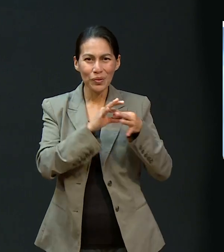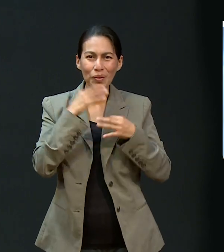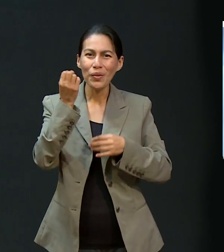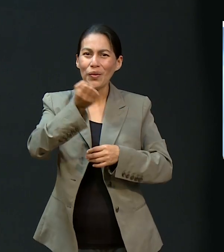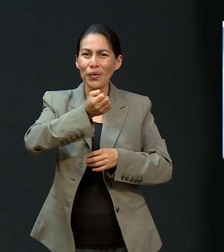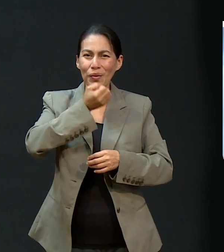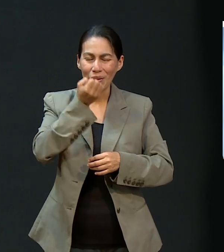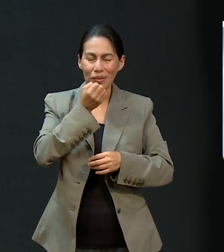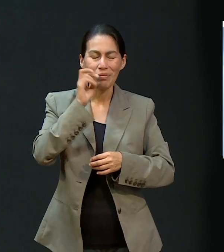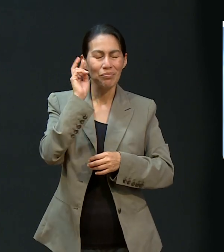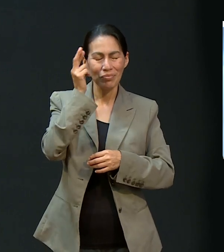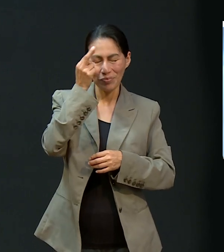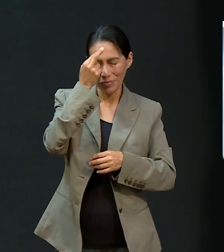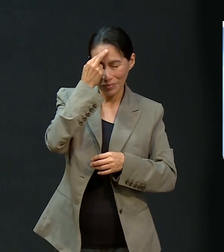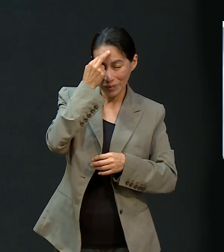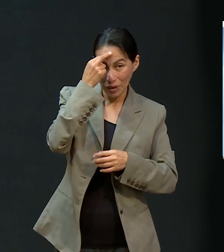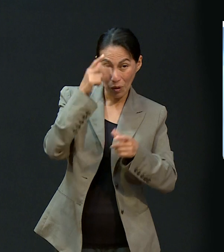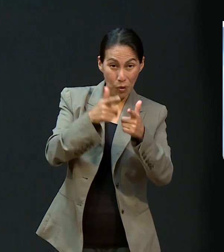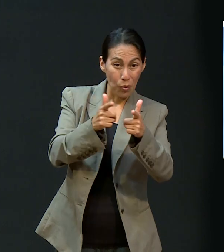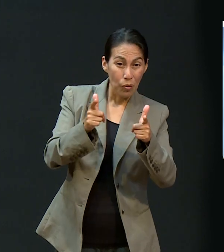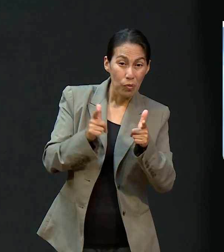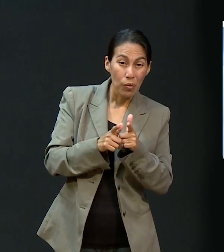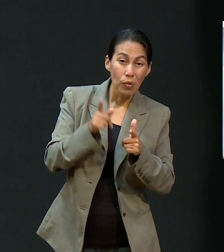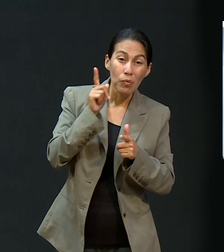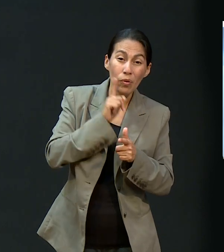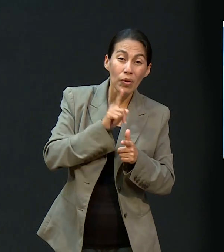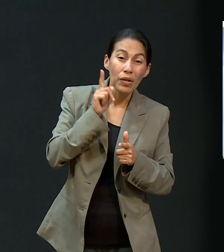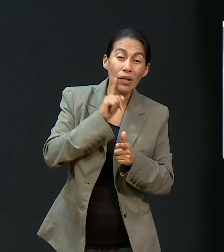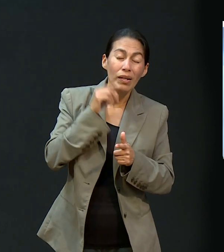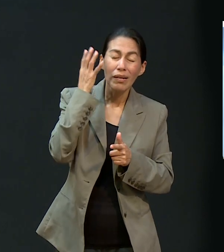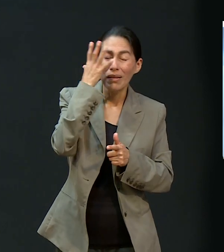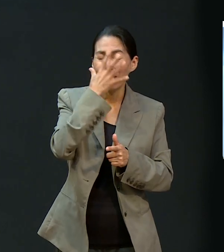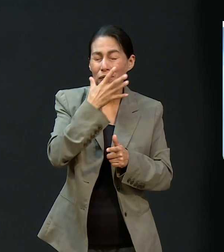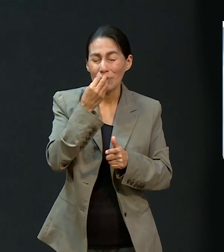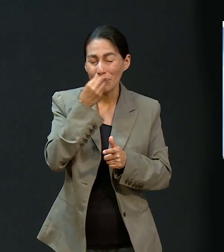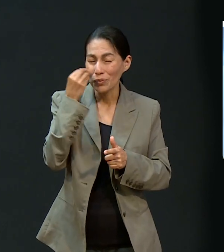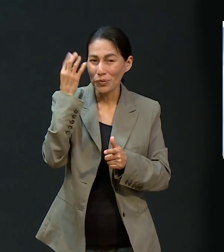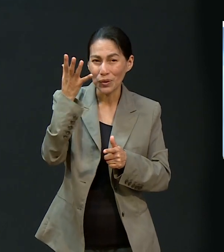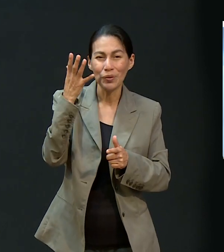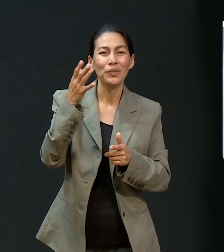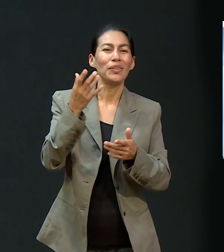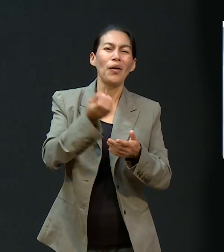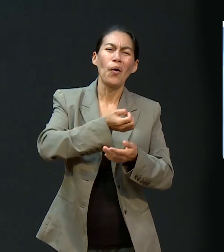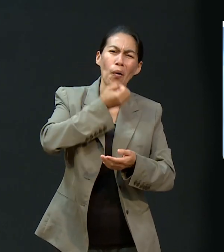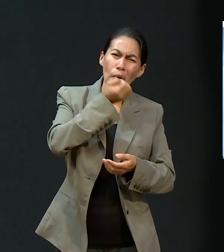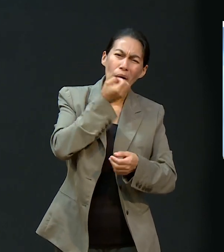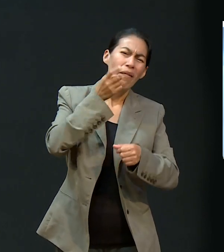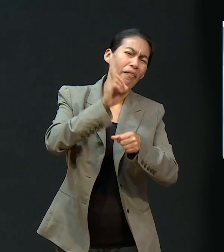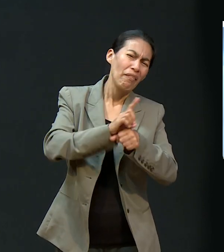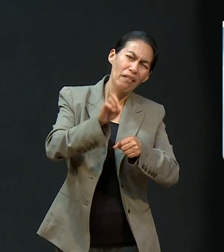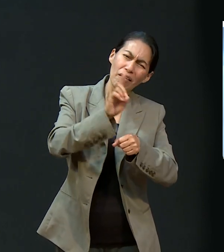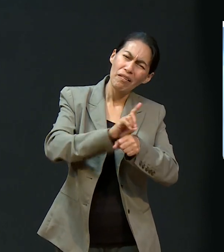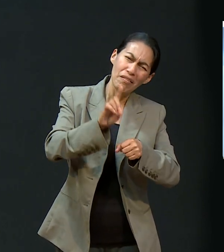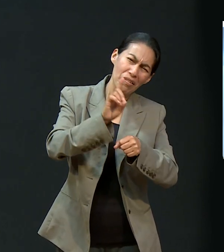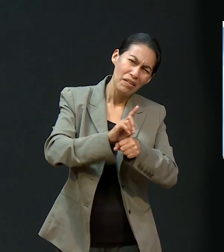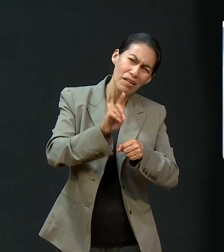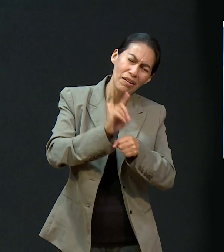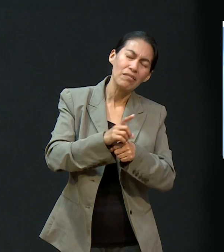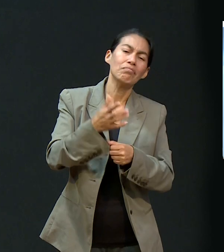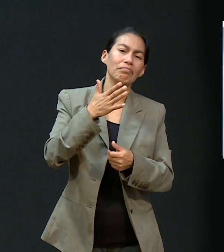Recuerden que hay un grupo de hermosas damas que oran por cada una de sus peticiones cada día y